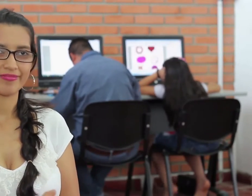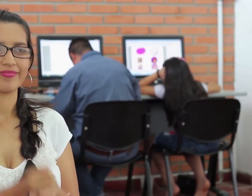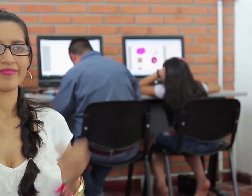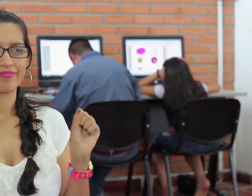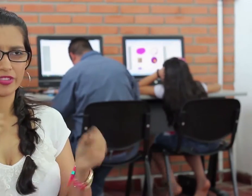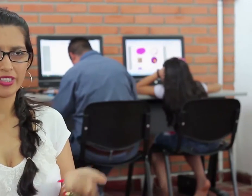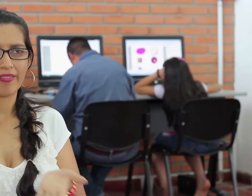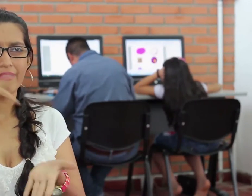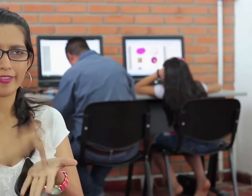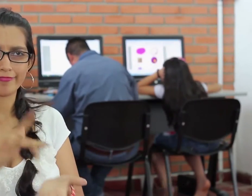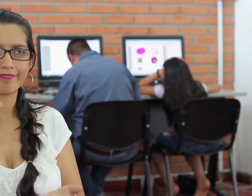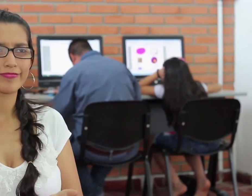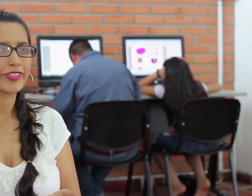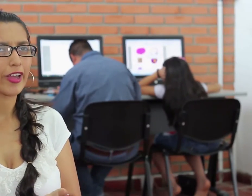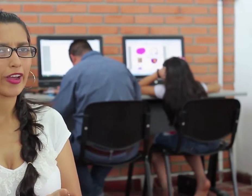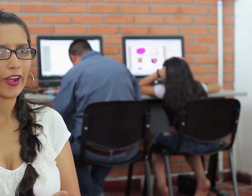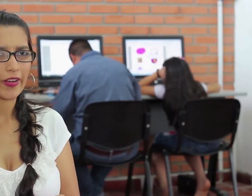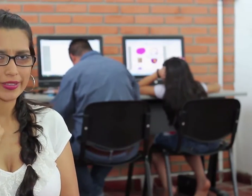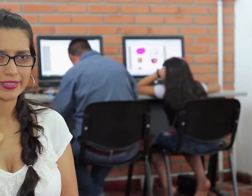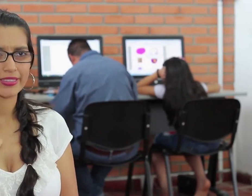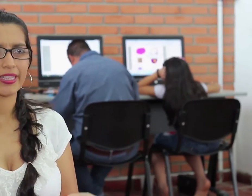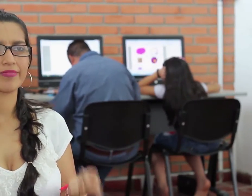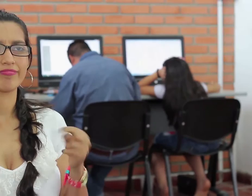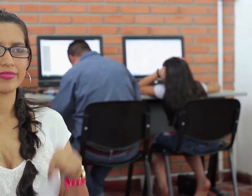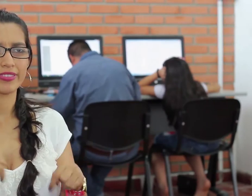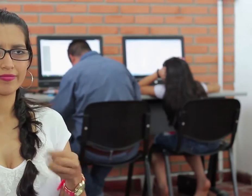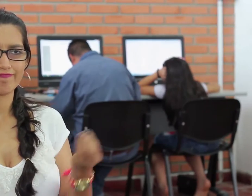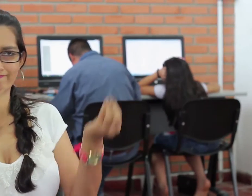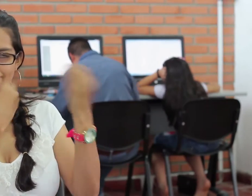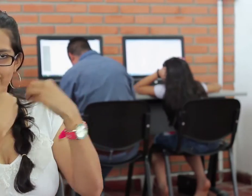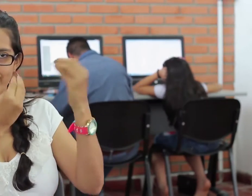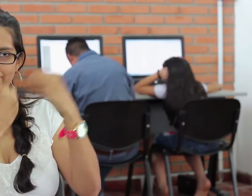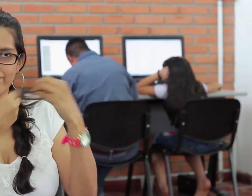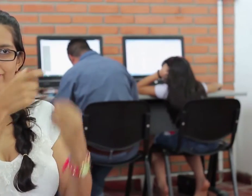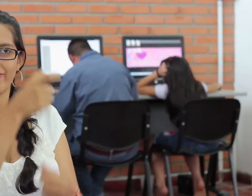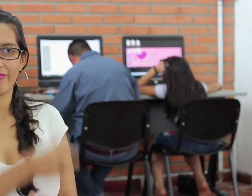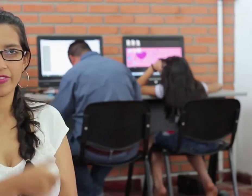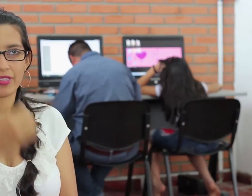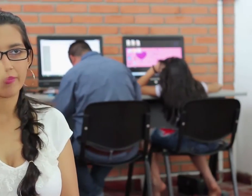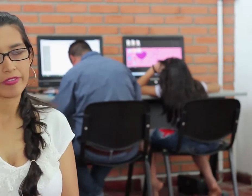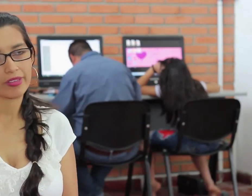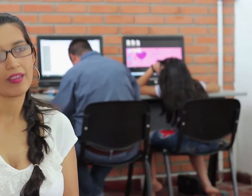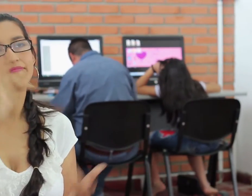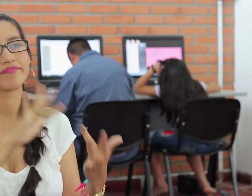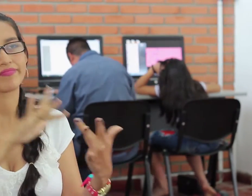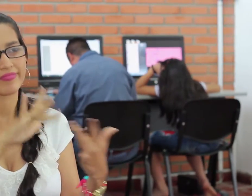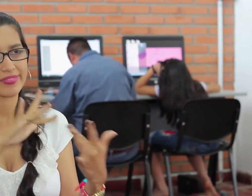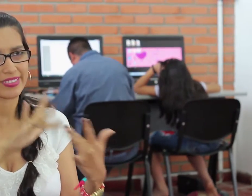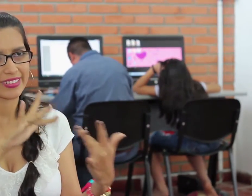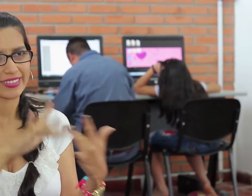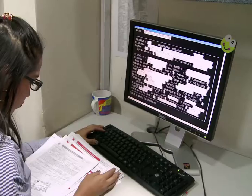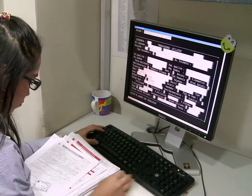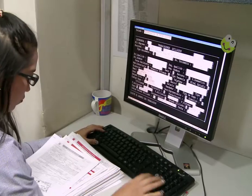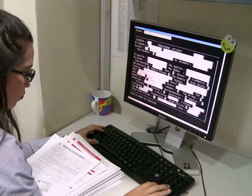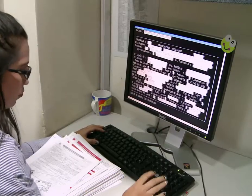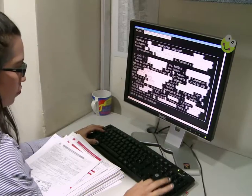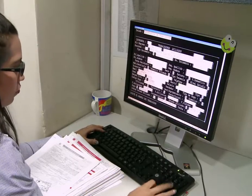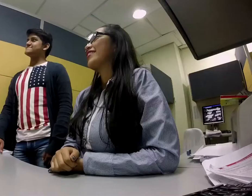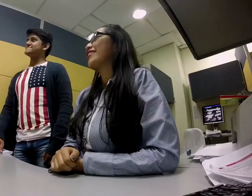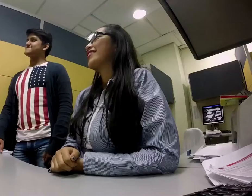ofrece un servicio gratuito y puedo venir cada vez que quiera a capacitarme y a estar conectada con el mundo digital. Yo